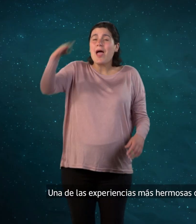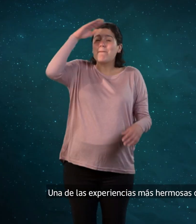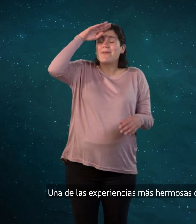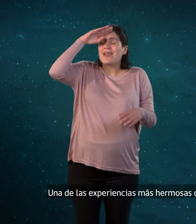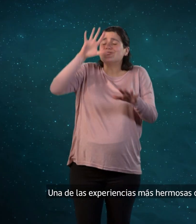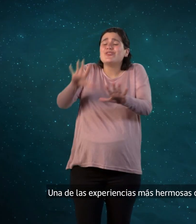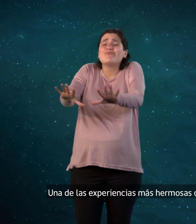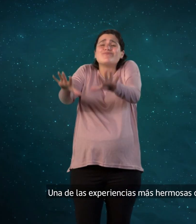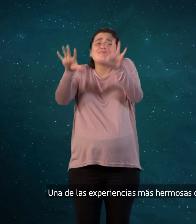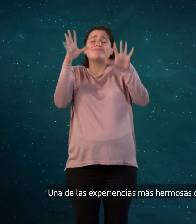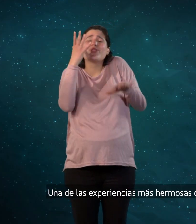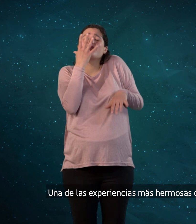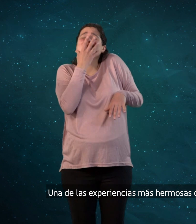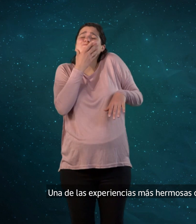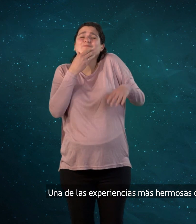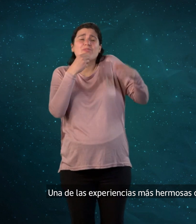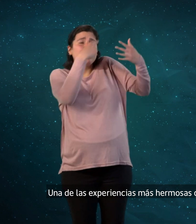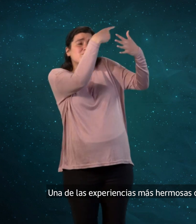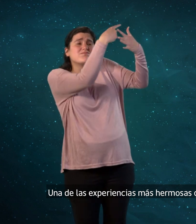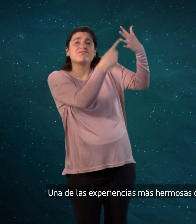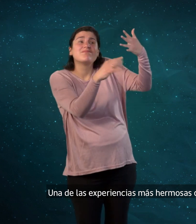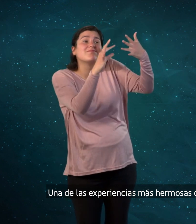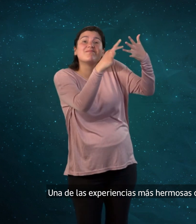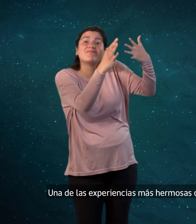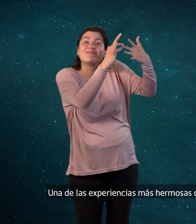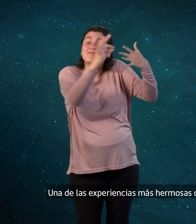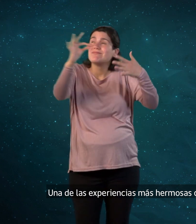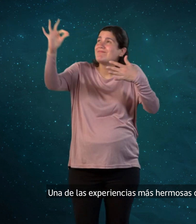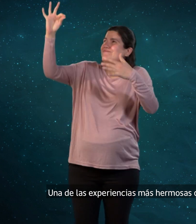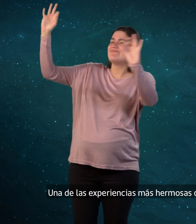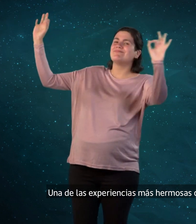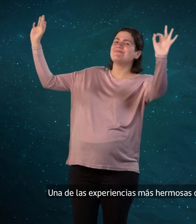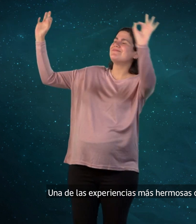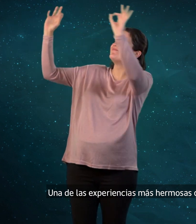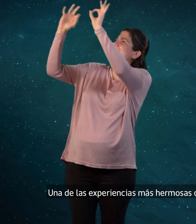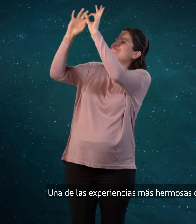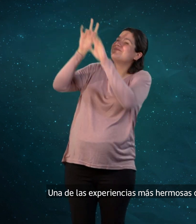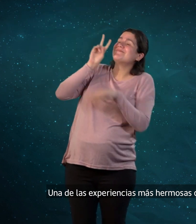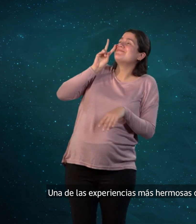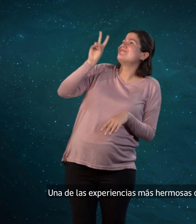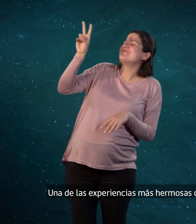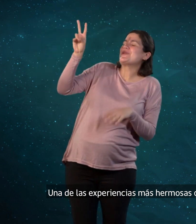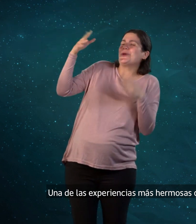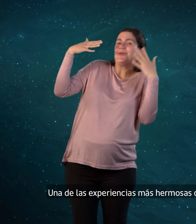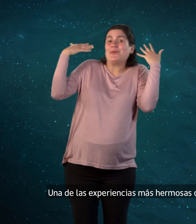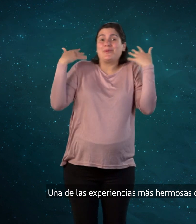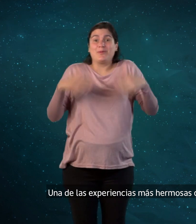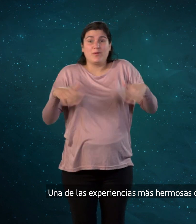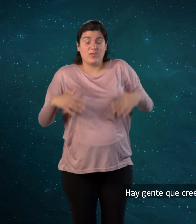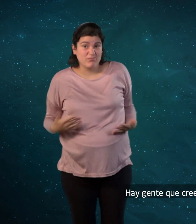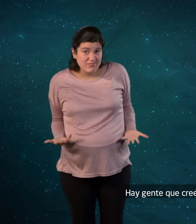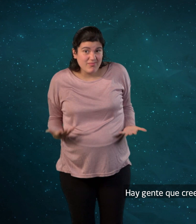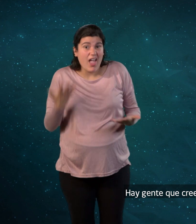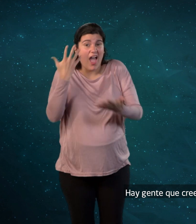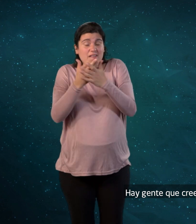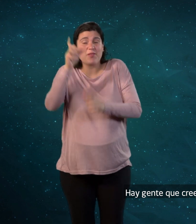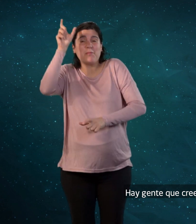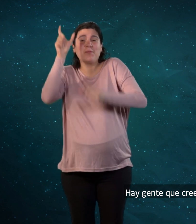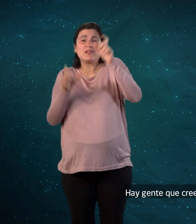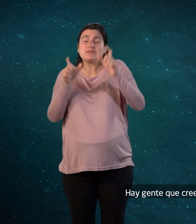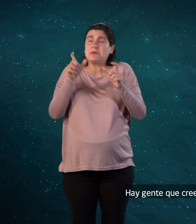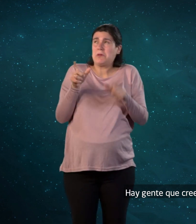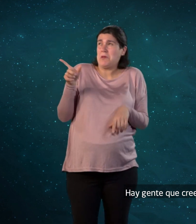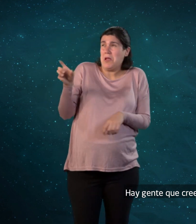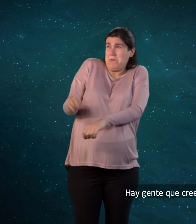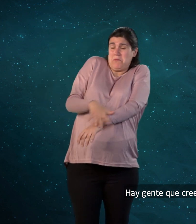Una de las experiencias más hermosas que podemos vivir es observar un eclipse solar total. Hay